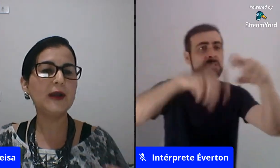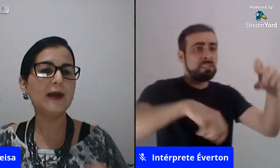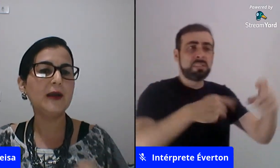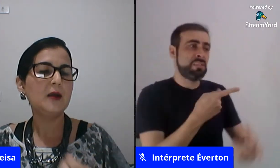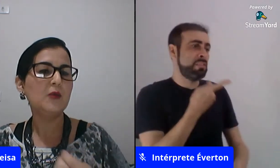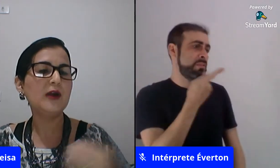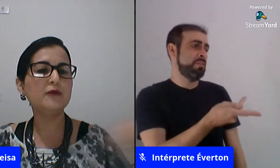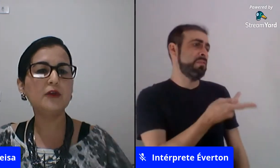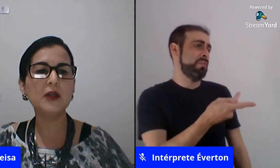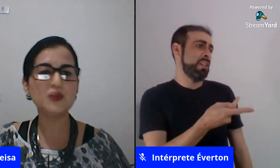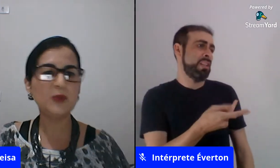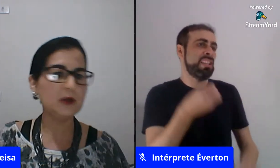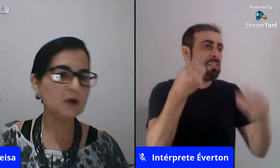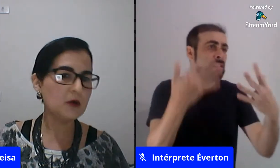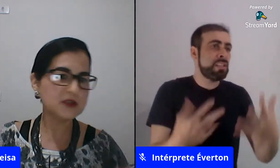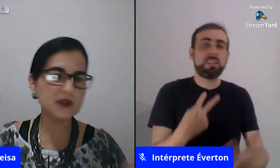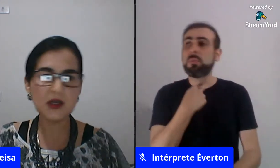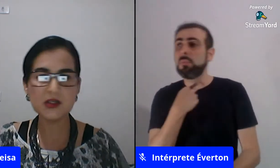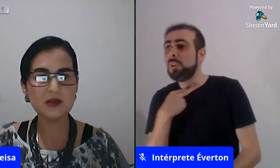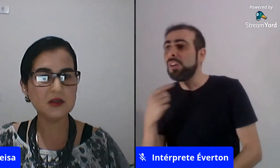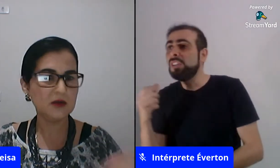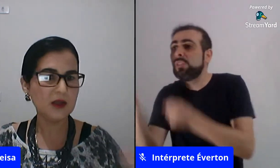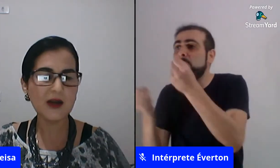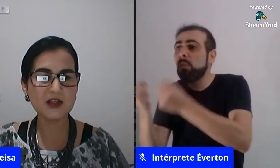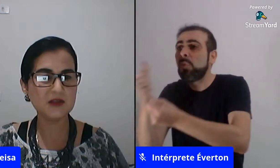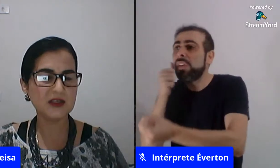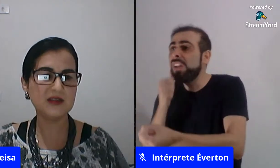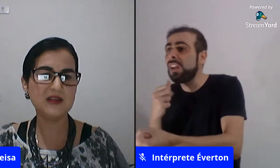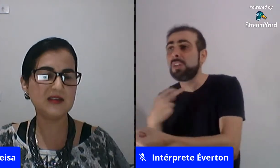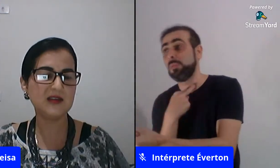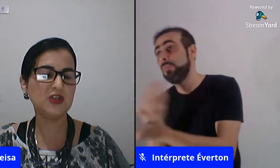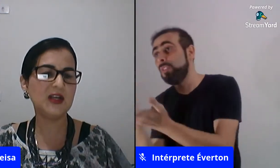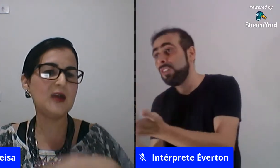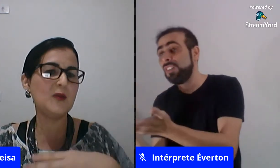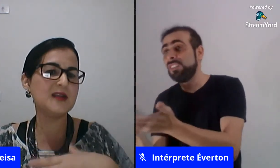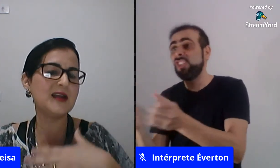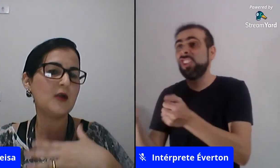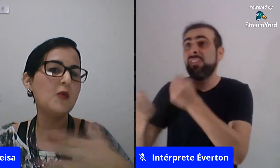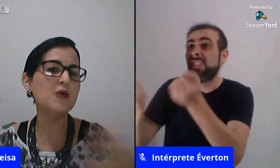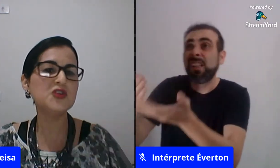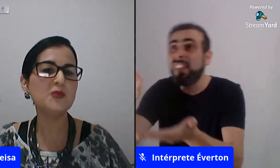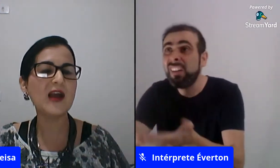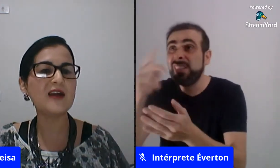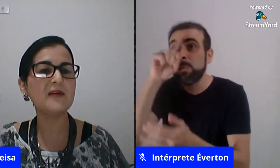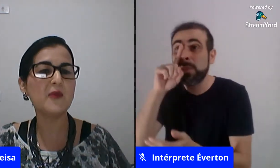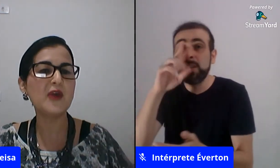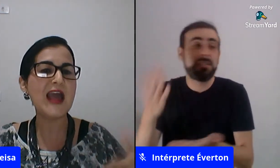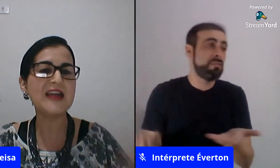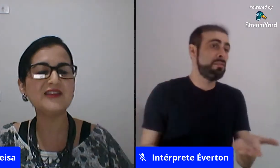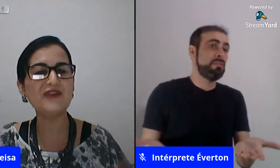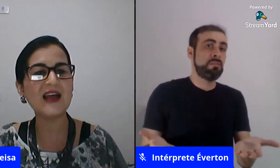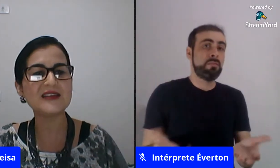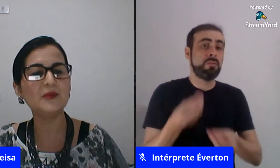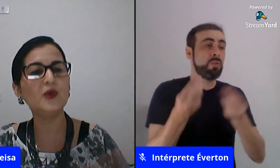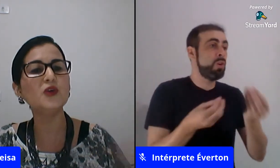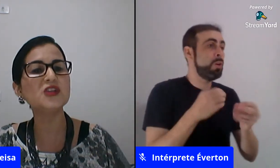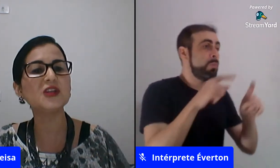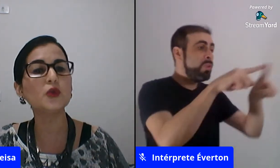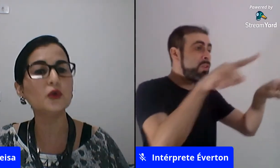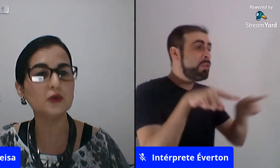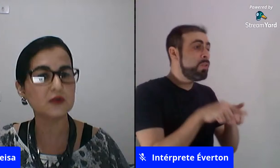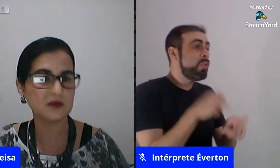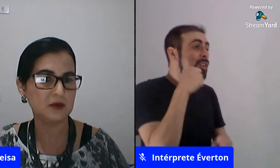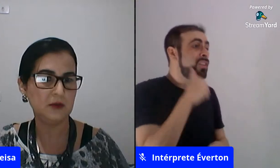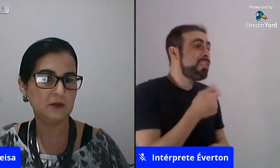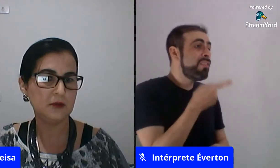chora mulher no volante perigo constante isso é uma linguagem sexista eu chegar em uma sala com um monte de mulheres e falar assim boa